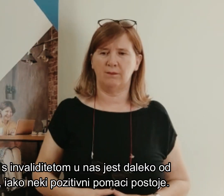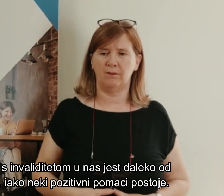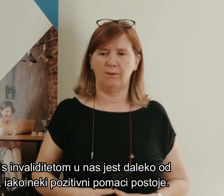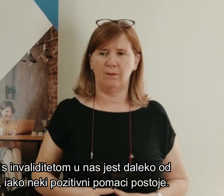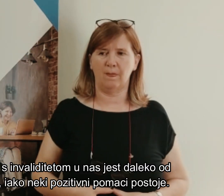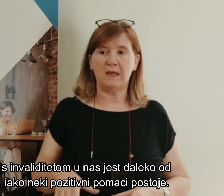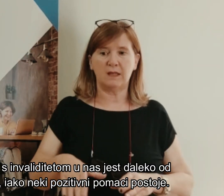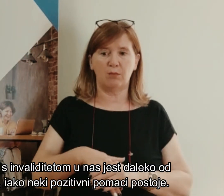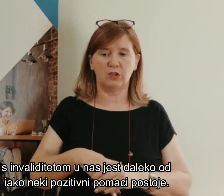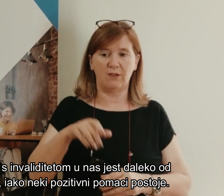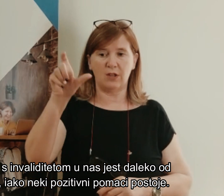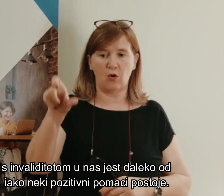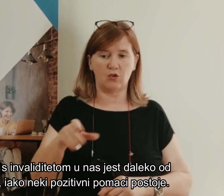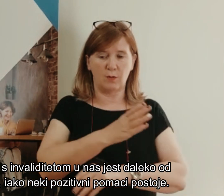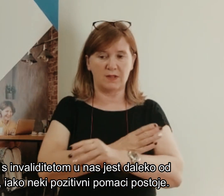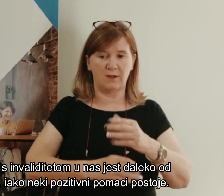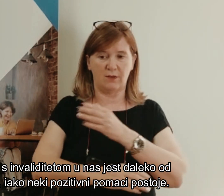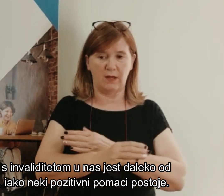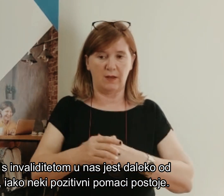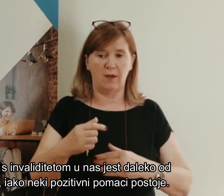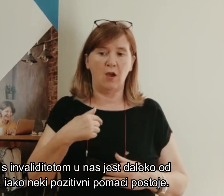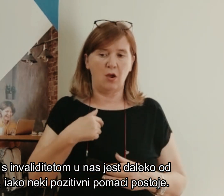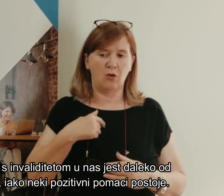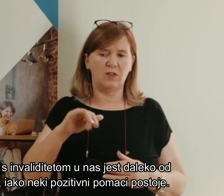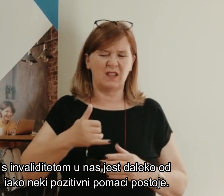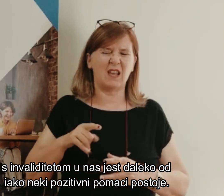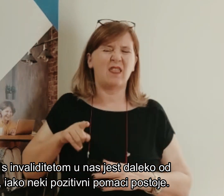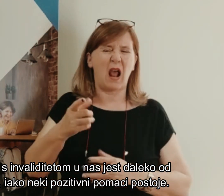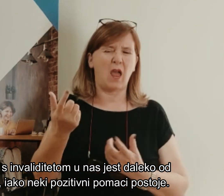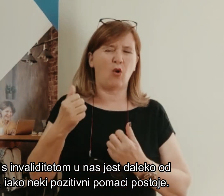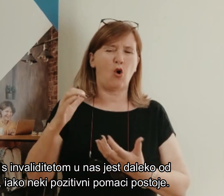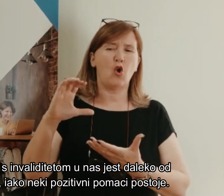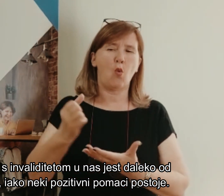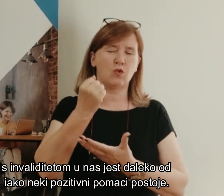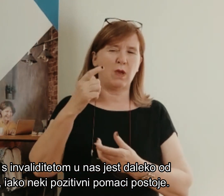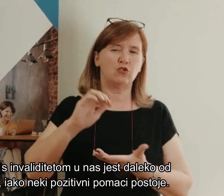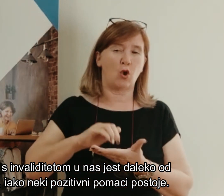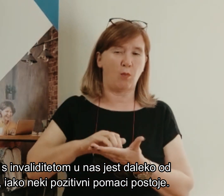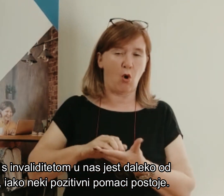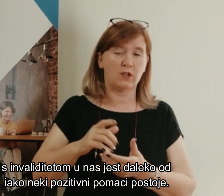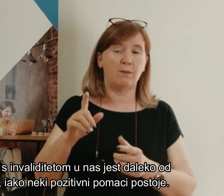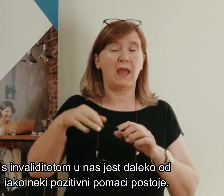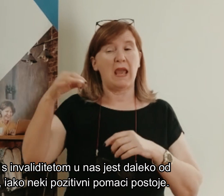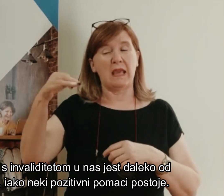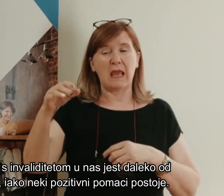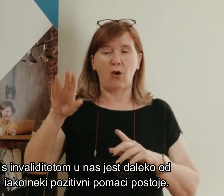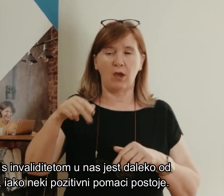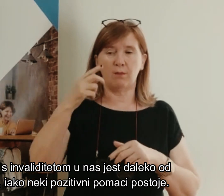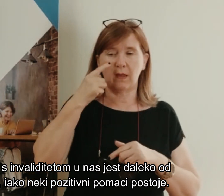Zapošljavanje osoba s invaliditetom u nas je daleko od uspješnog i potrebnog. Iako neki pozitivni pomaci postoje.